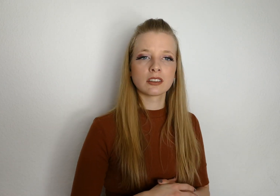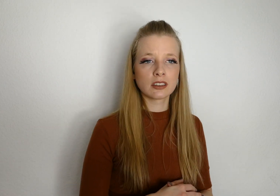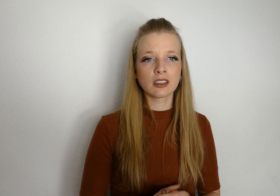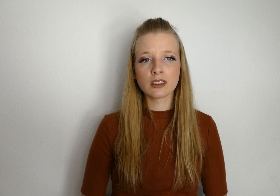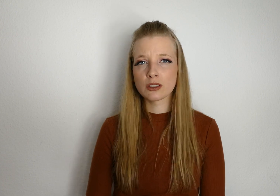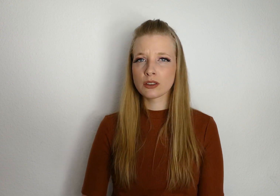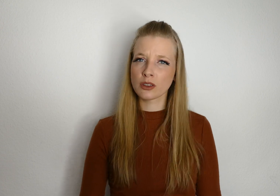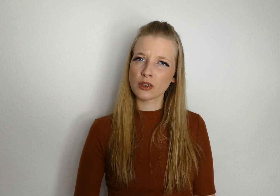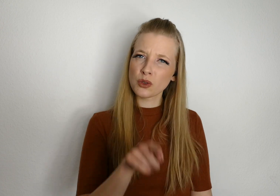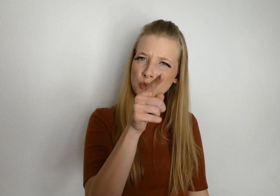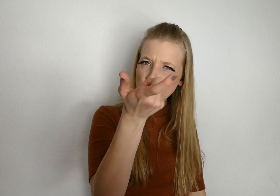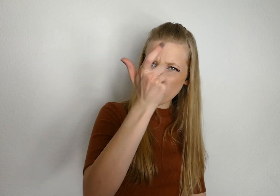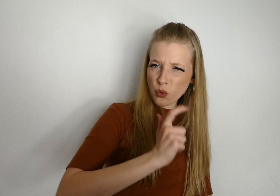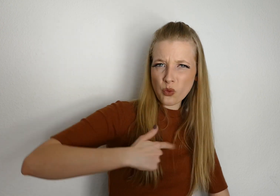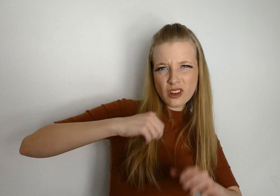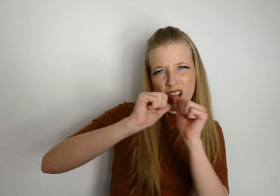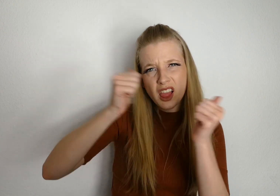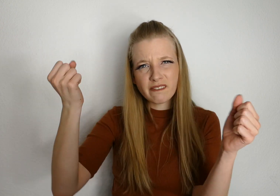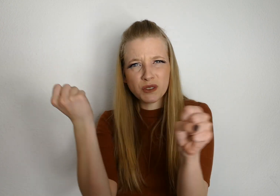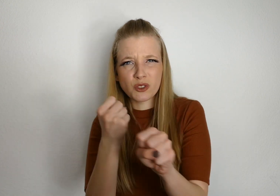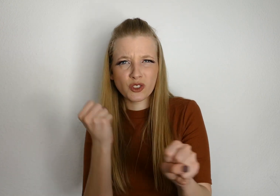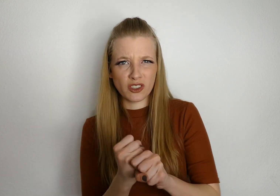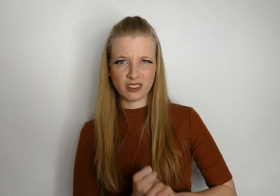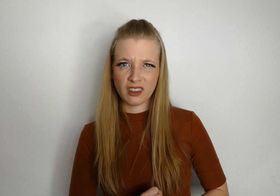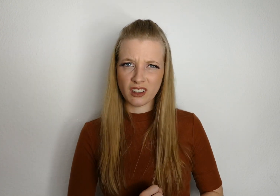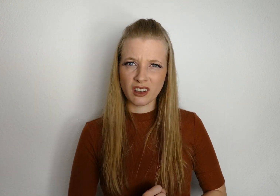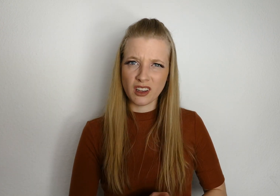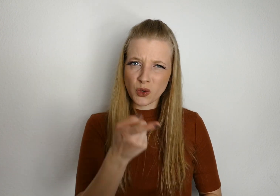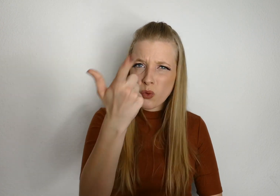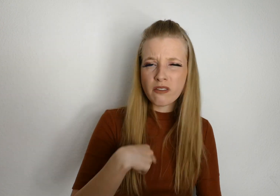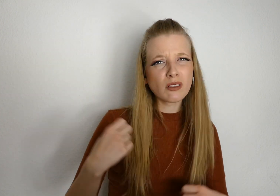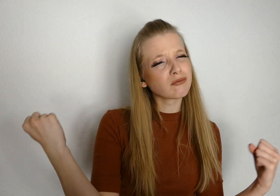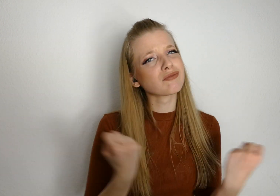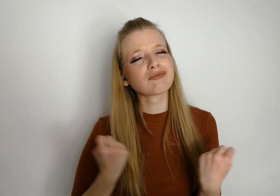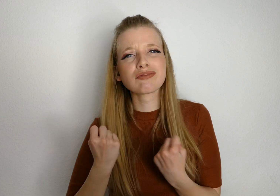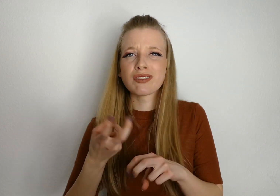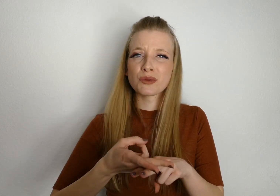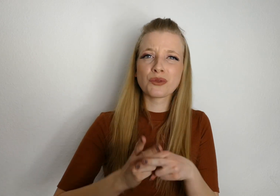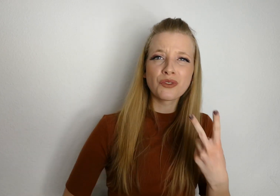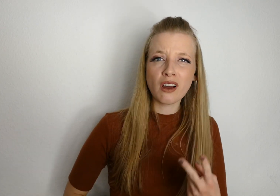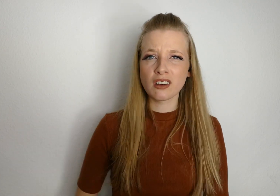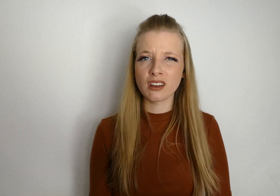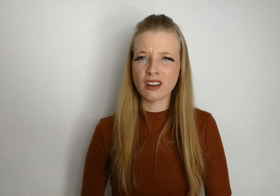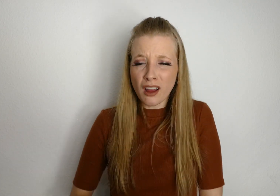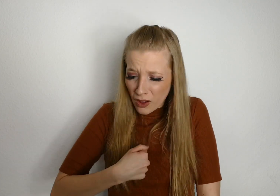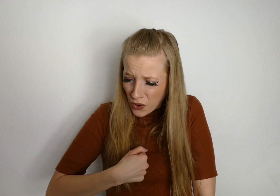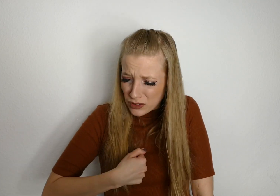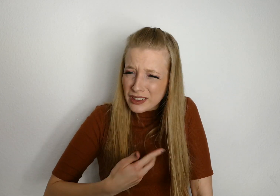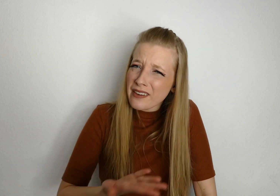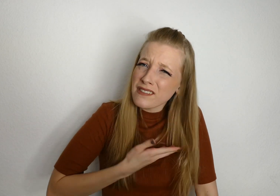Hast mich aus deinem Leben geschossen Und wo's am meisten wehtut getroffen Und ich, Idiot, will